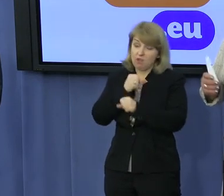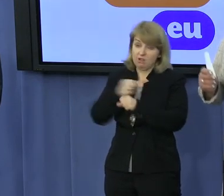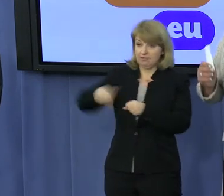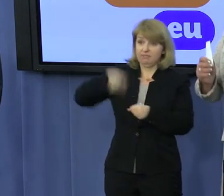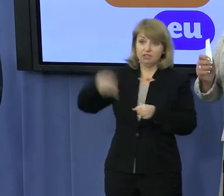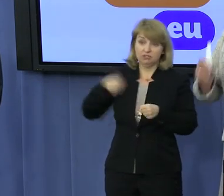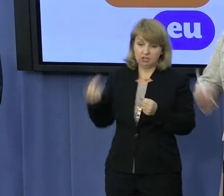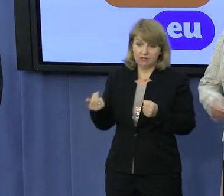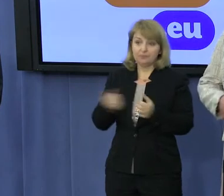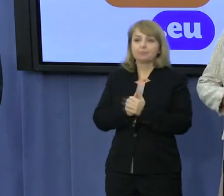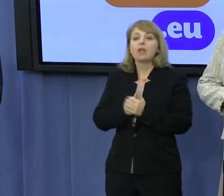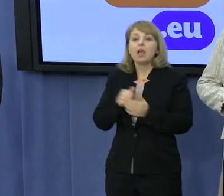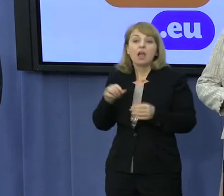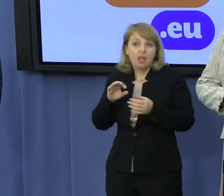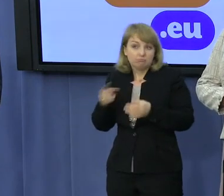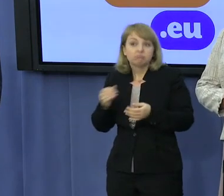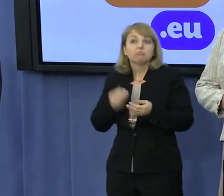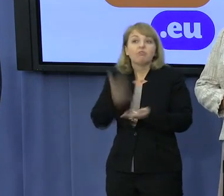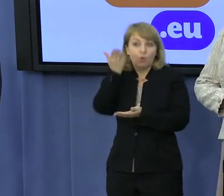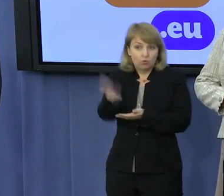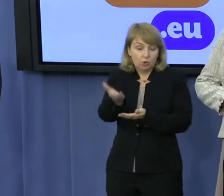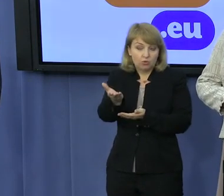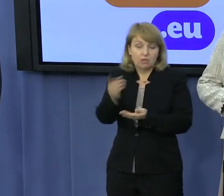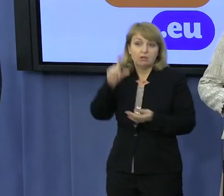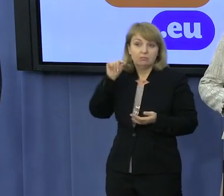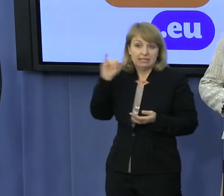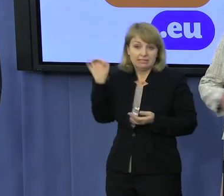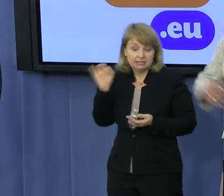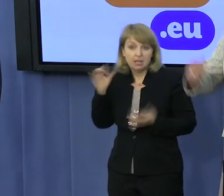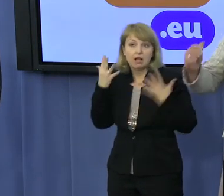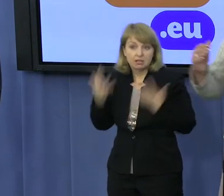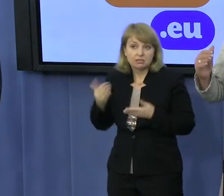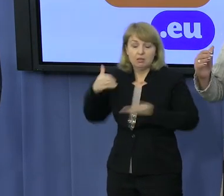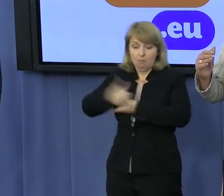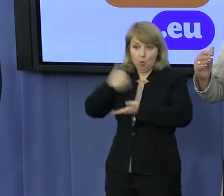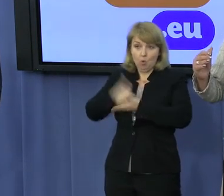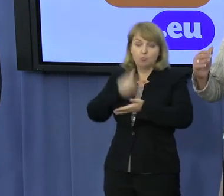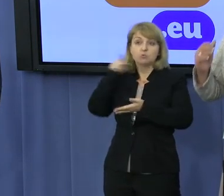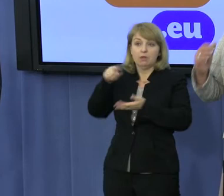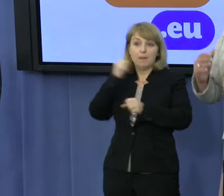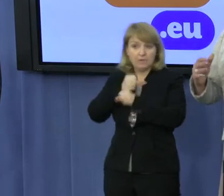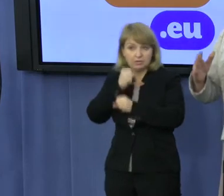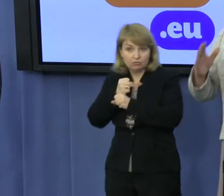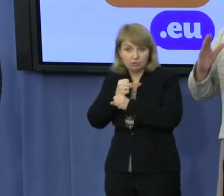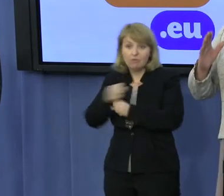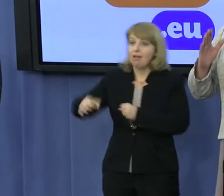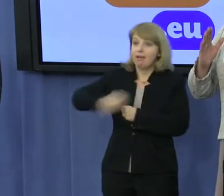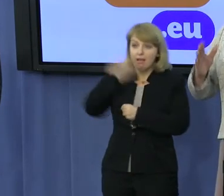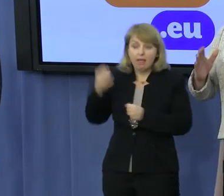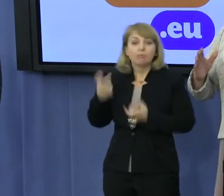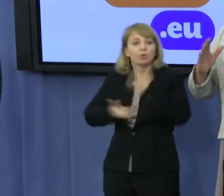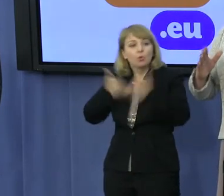wnioskodawcy chcieli rzeczywiście ulżyć pracownikom, zaproponowaliby skrócenie